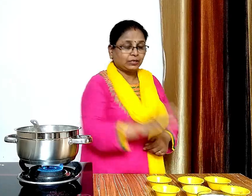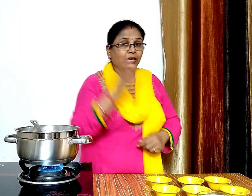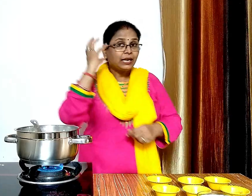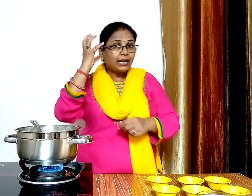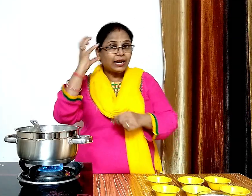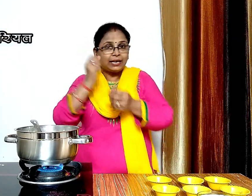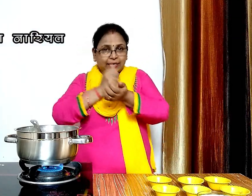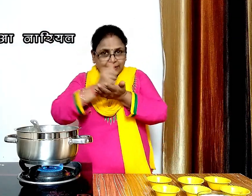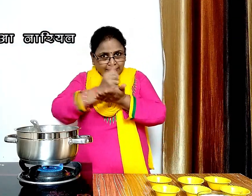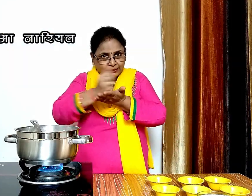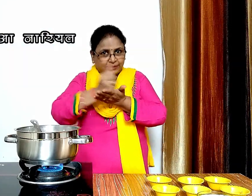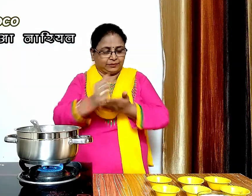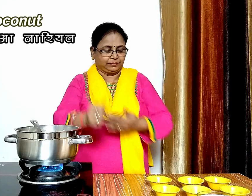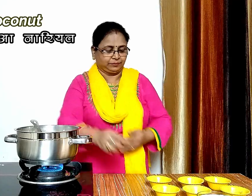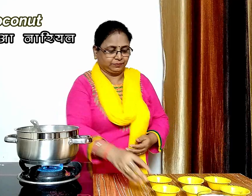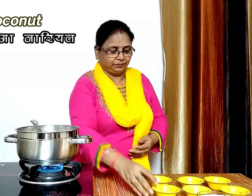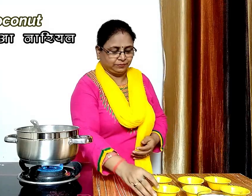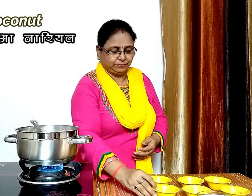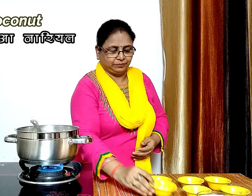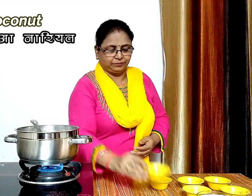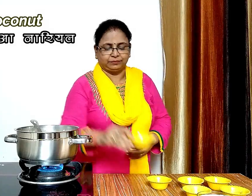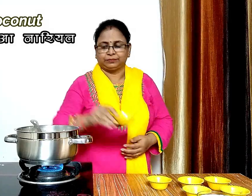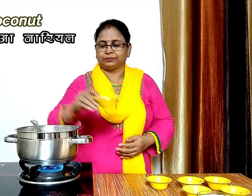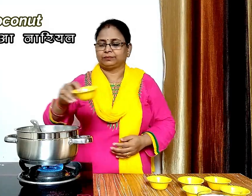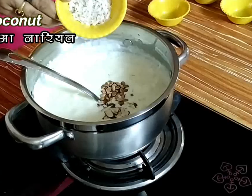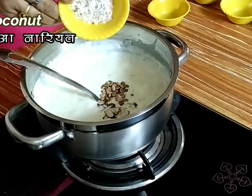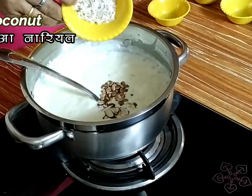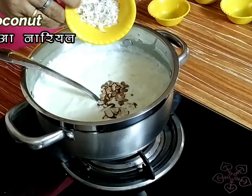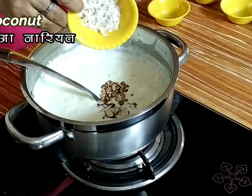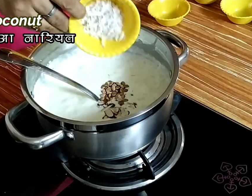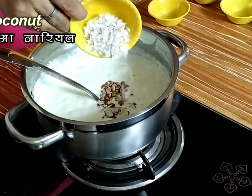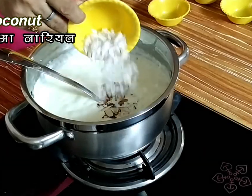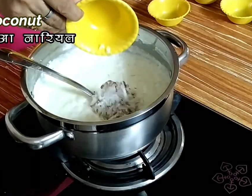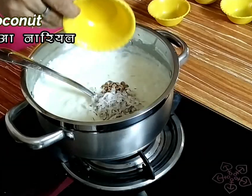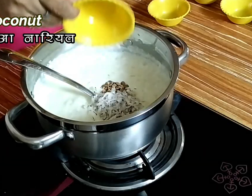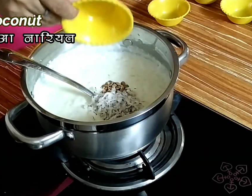और एक चमत खिसा हुआ नारियन डाल कर सभी को अच्छे से मिला लेंगे